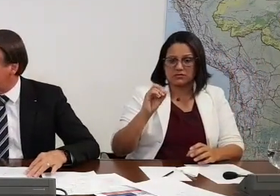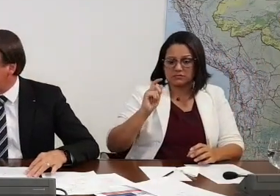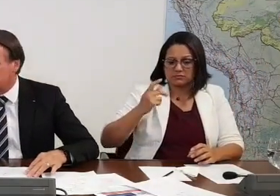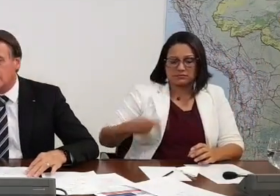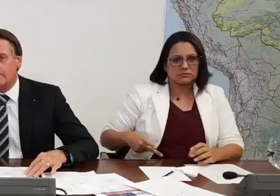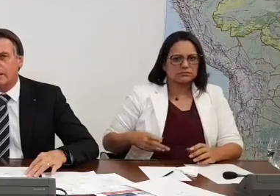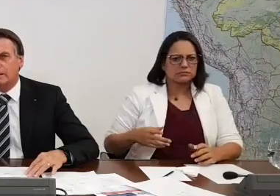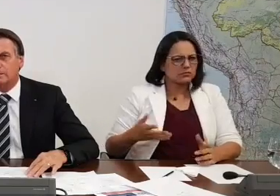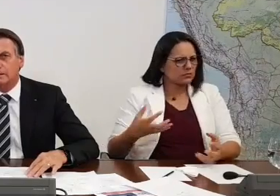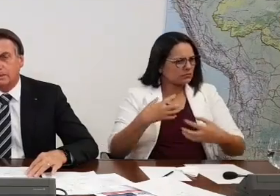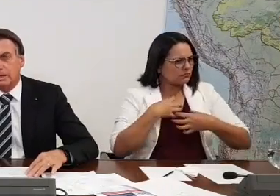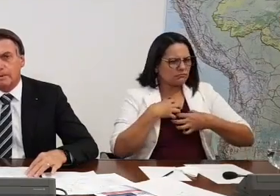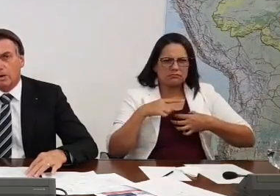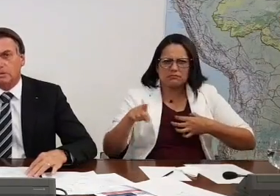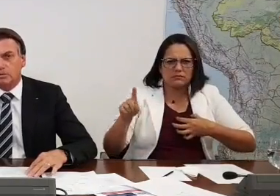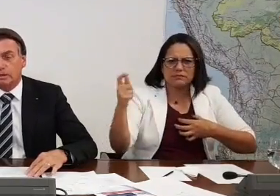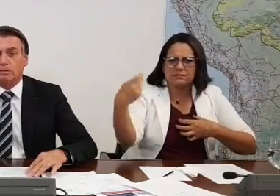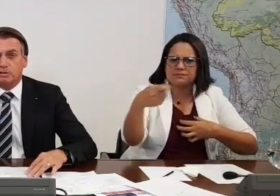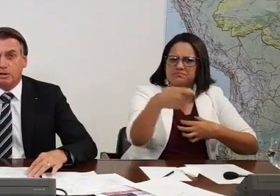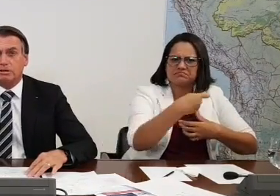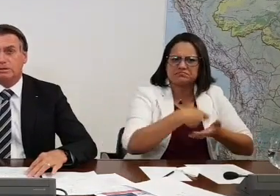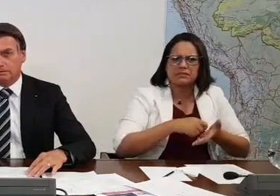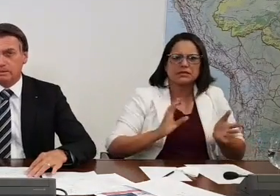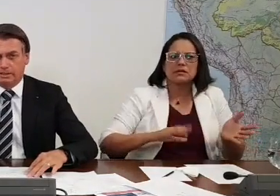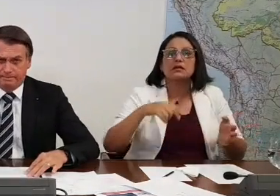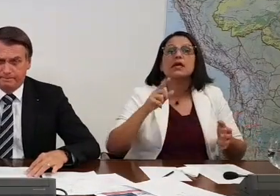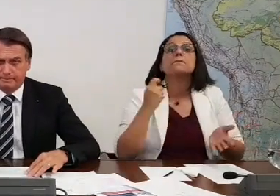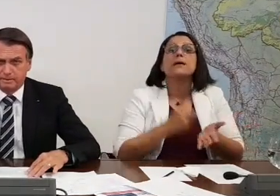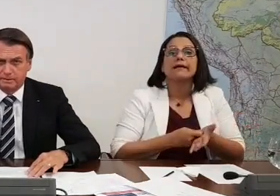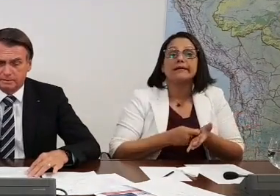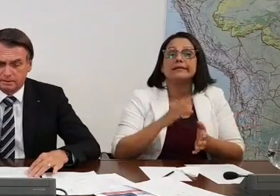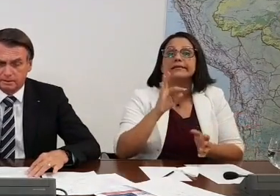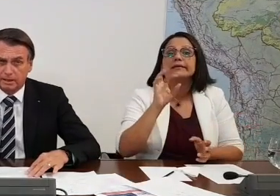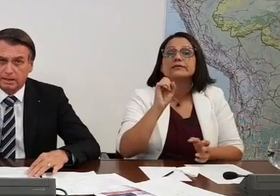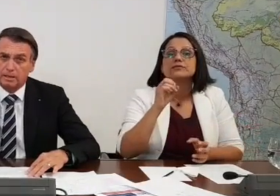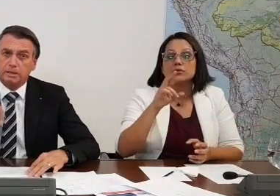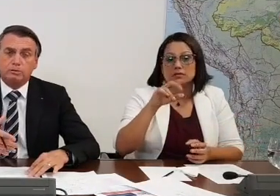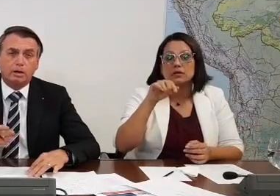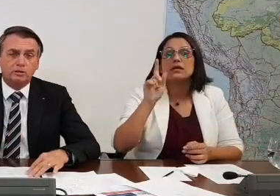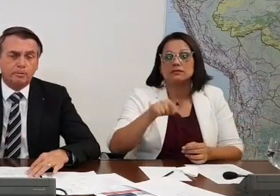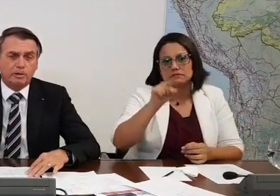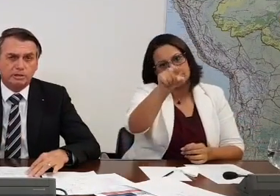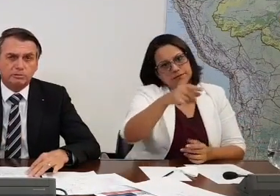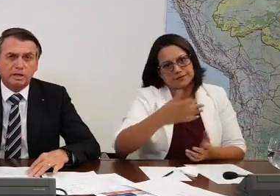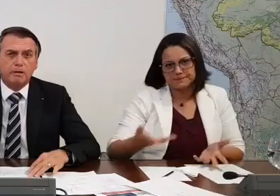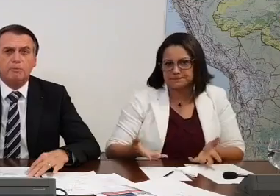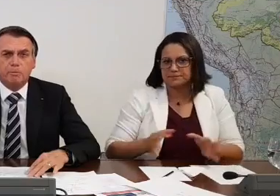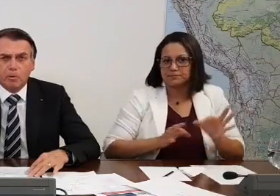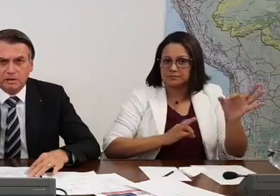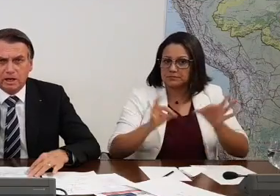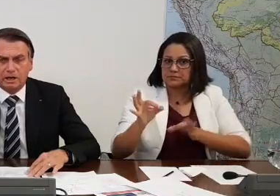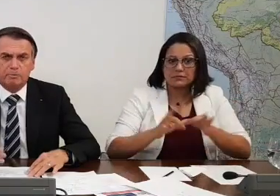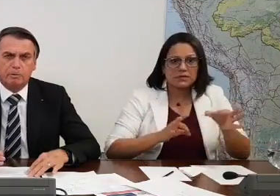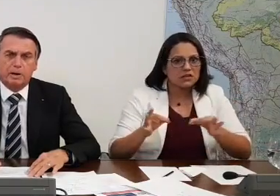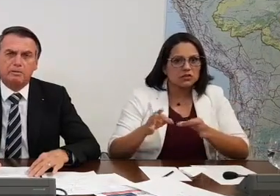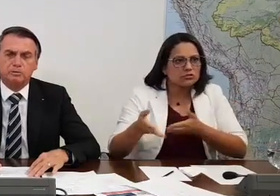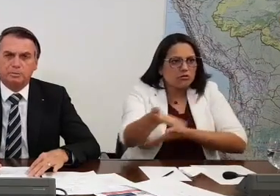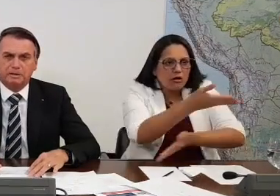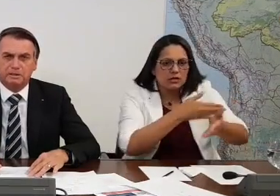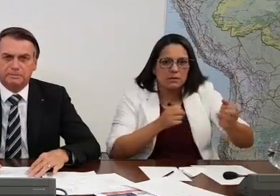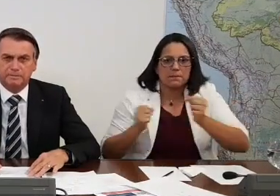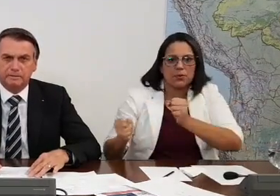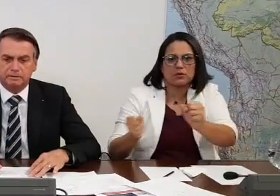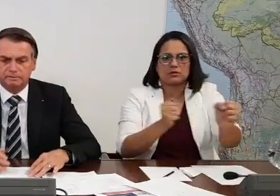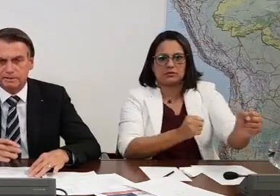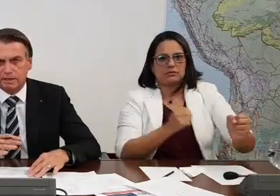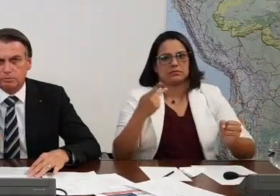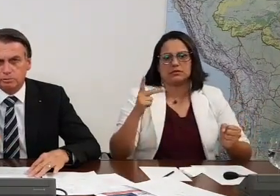pagando. Eu acho que ninguém está pagando. Quem tem que pagar é o tesouro. Quem é o tesouro? Você. Em troca de um projeto de poder por parte do